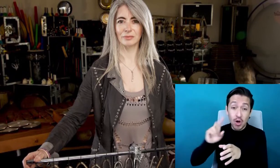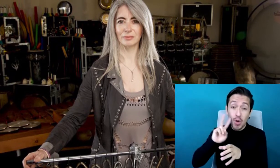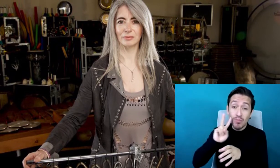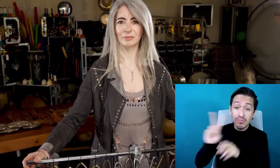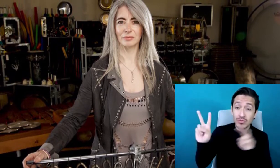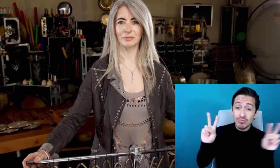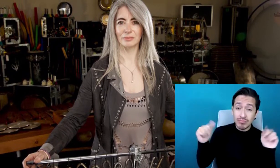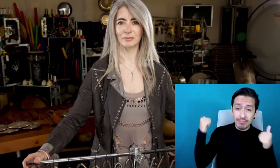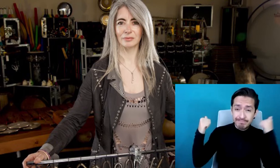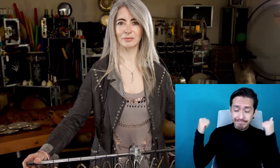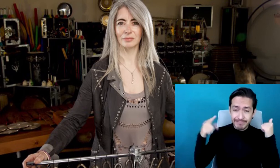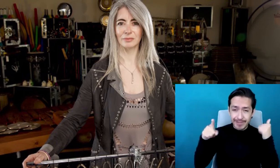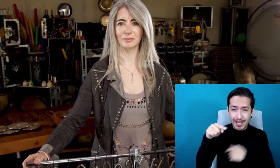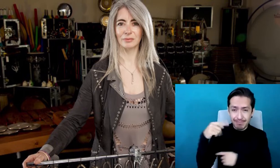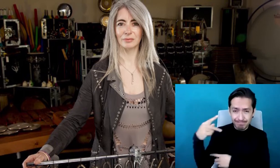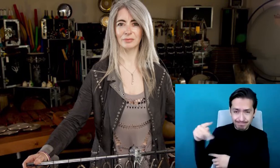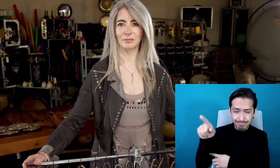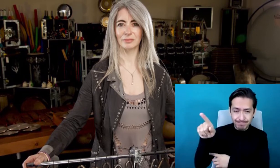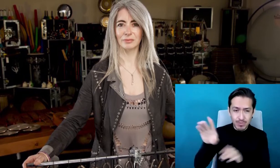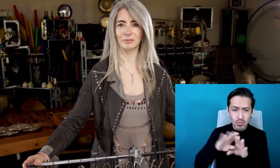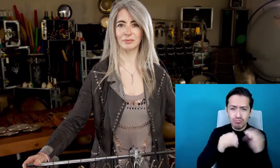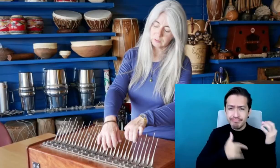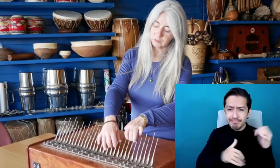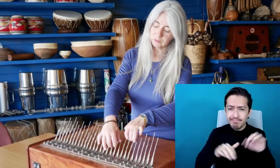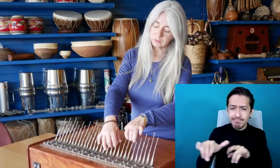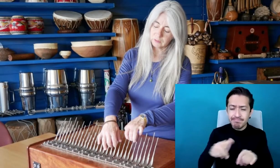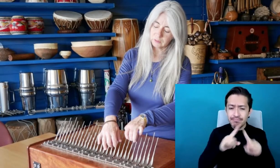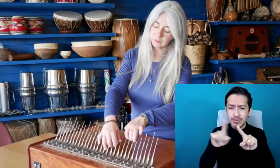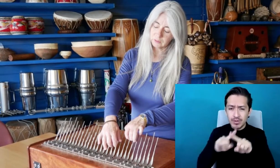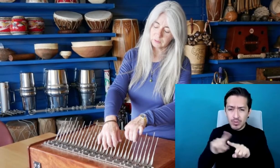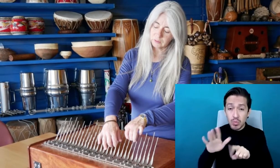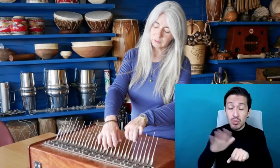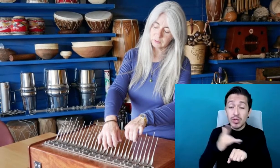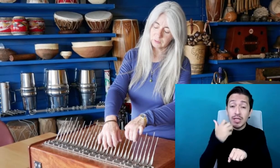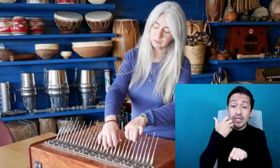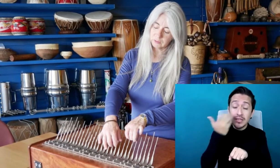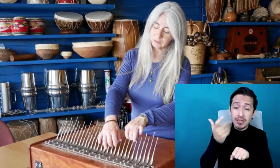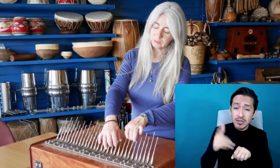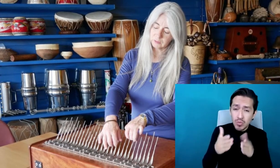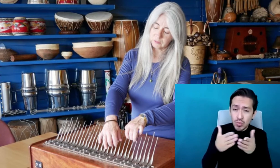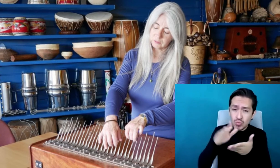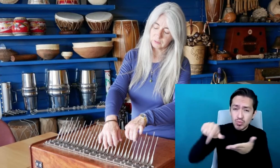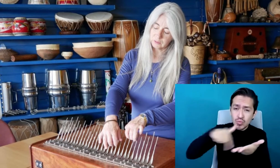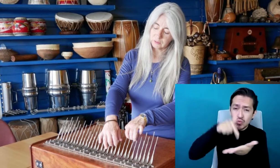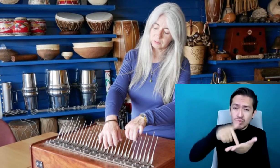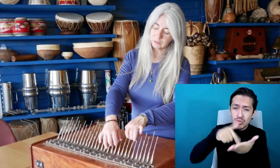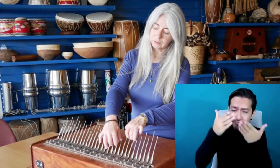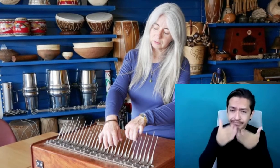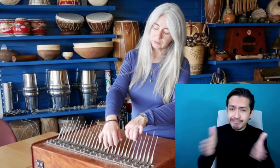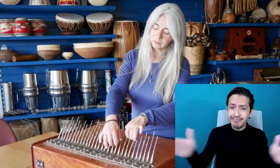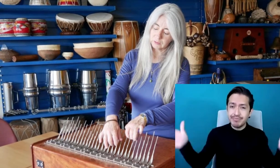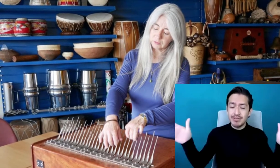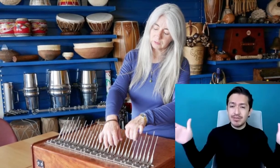percusión de todo el mundo, con el fin de abrir un centro dedicado a la escucha. Tenemos